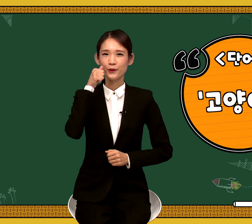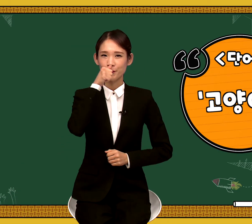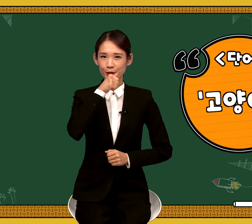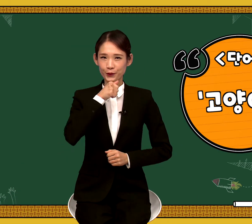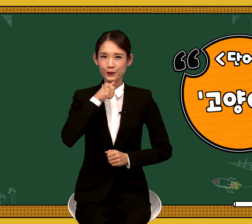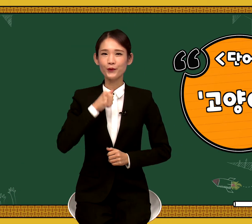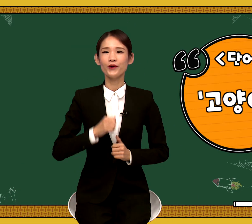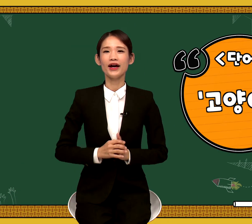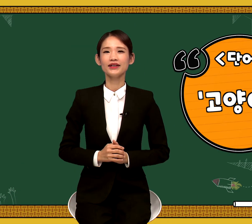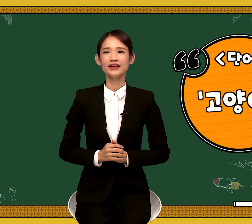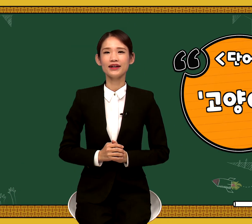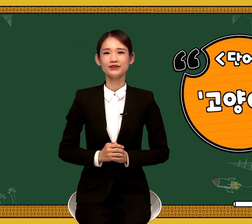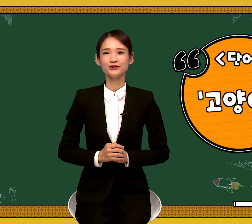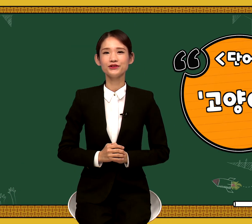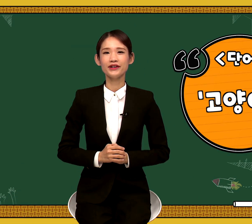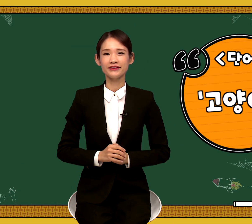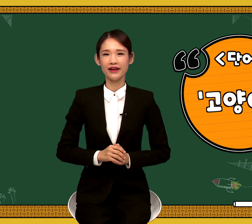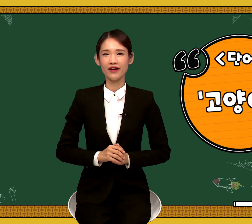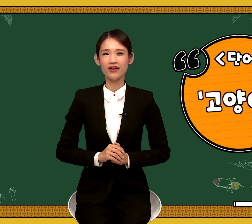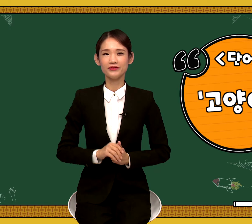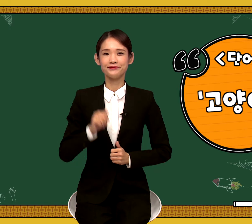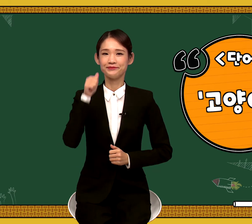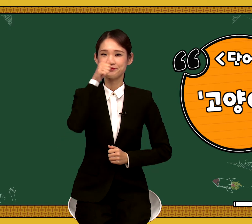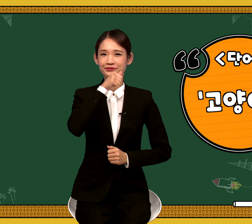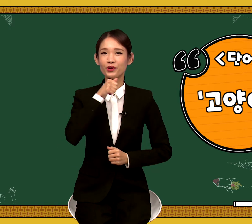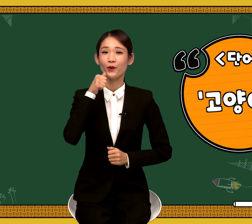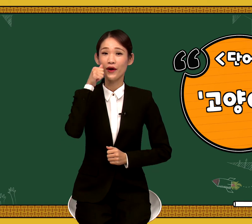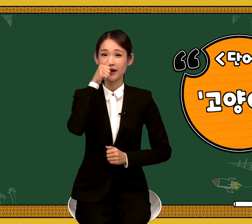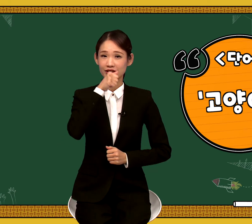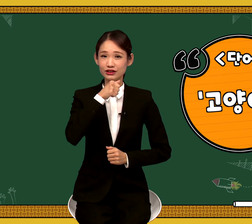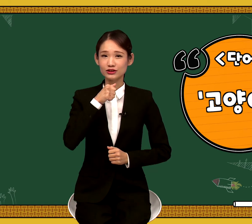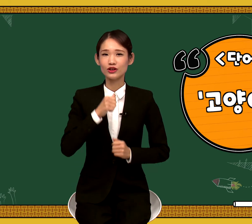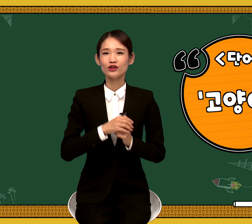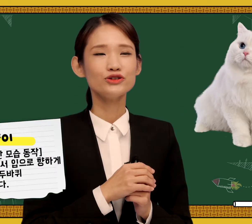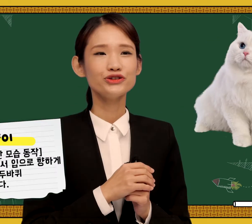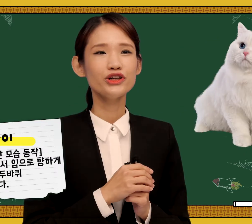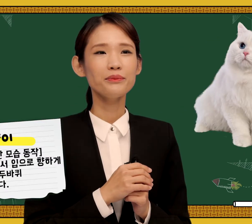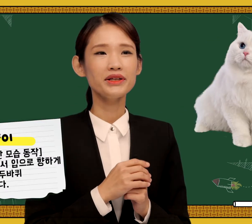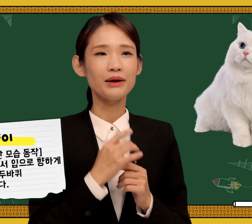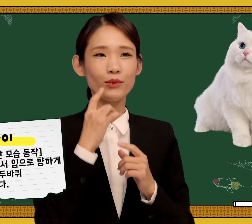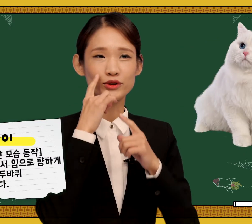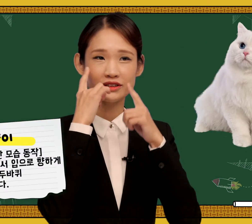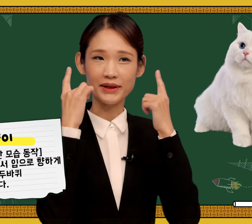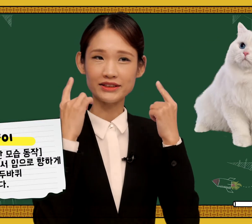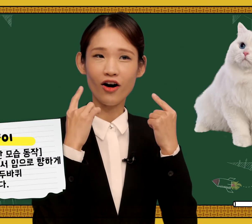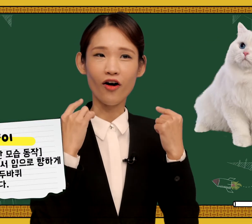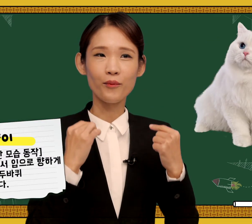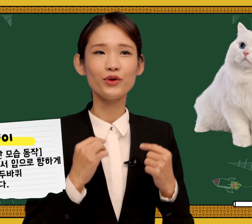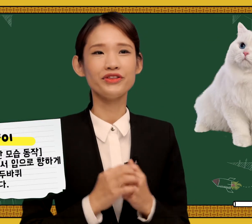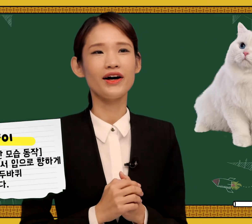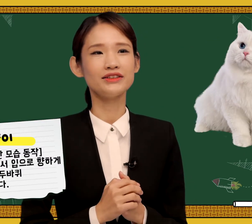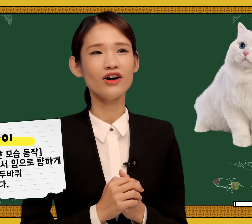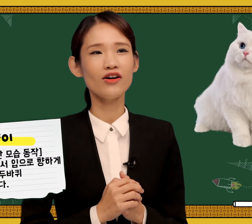고양이라는 수어인데요. 고양이는 수염이 난 모습에서 손 따와서